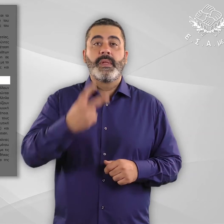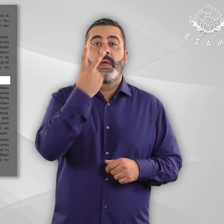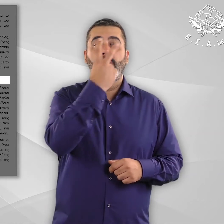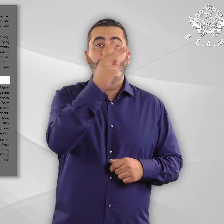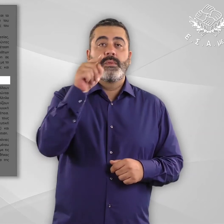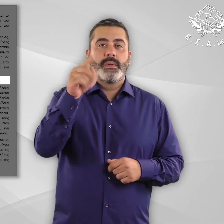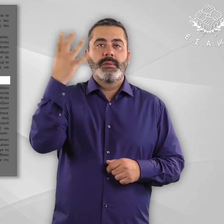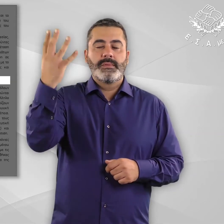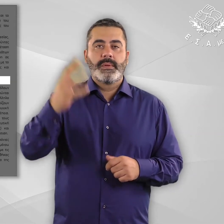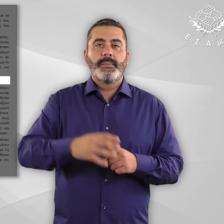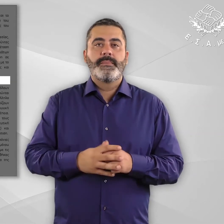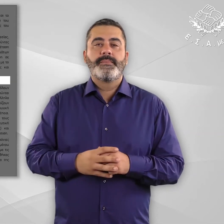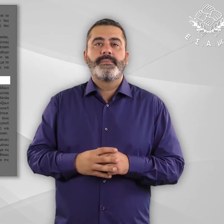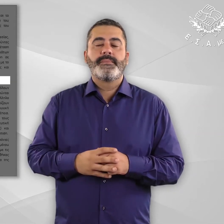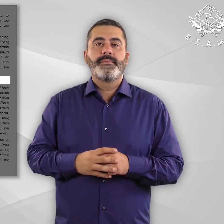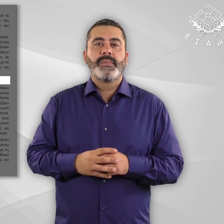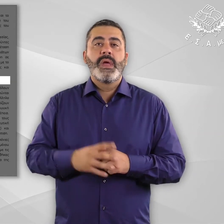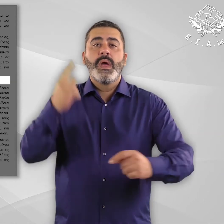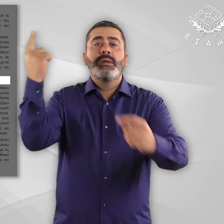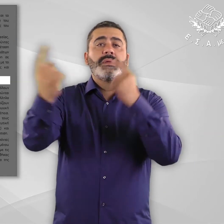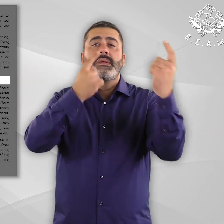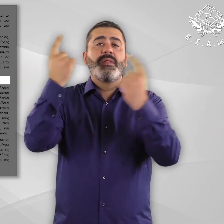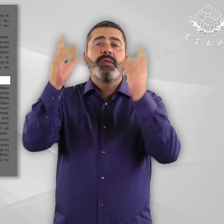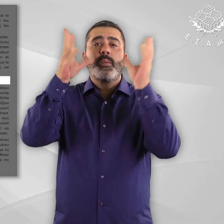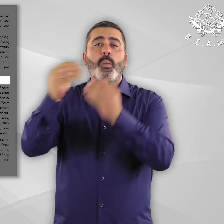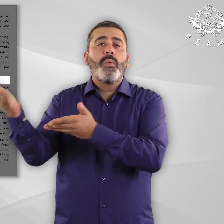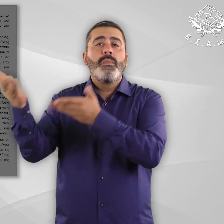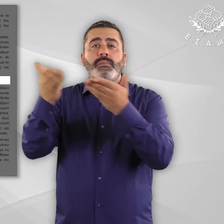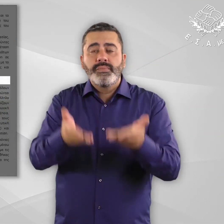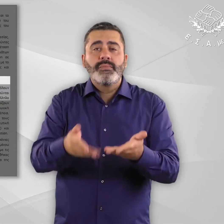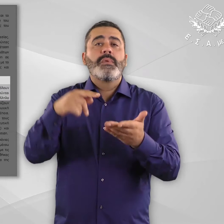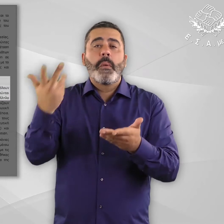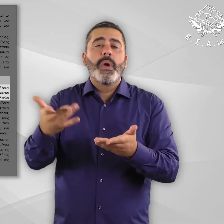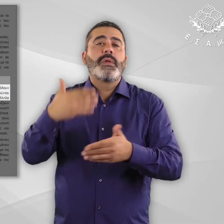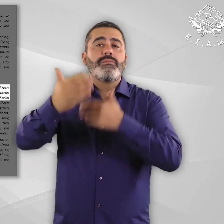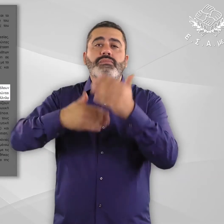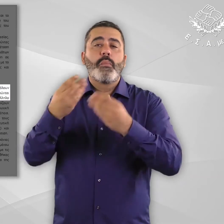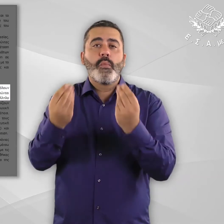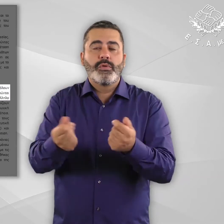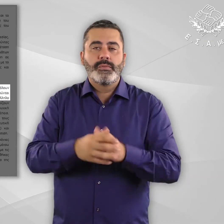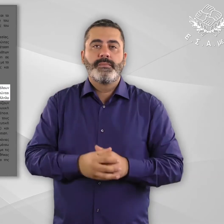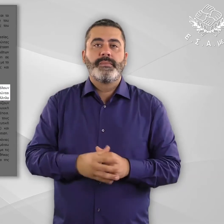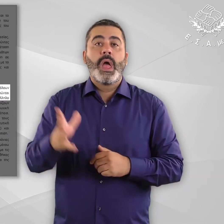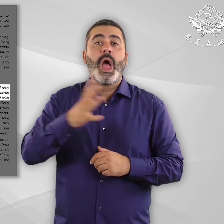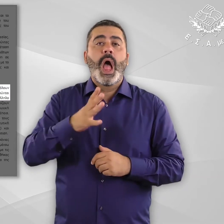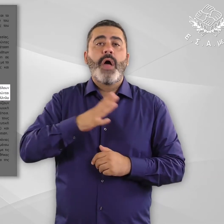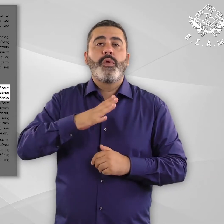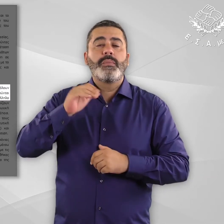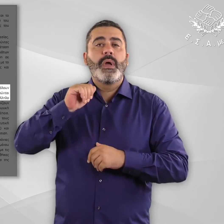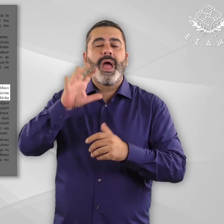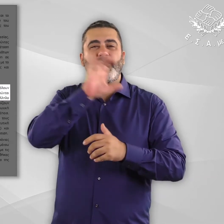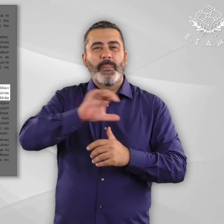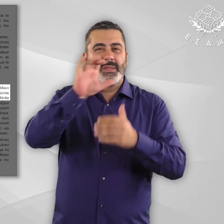Ενότητα 2.4. Υλικές συνθήκες υποδοχής και διαβίωσης Όλοι οι υπήκοοι τρίτων χωρών και οι